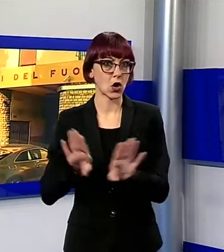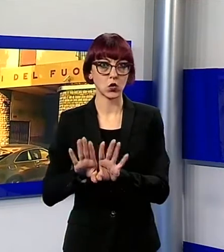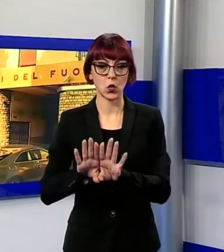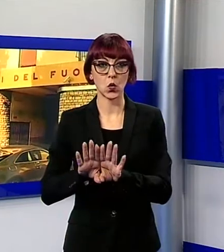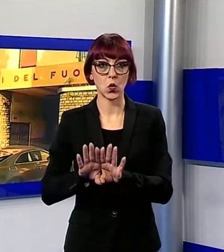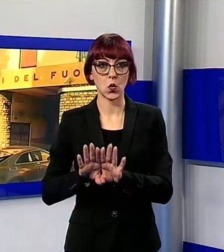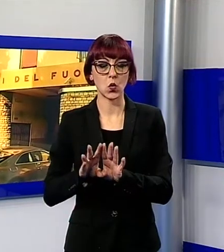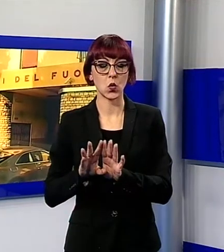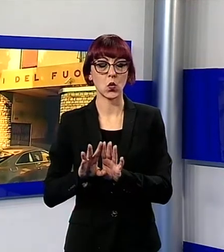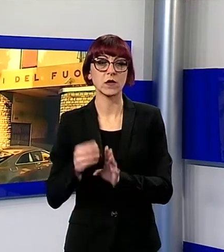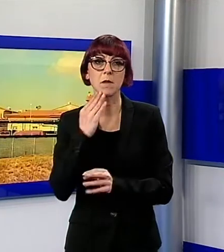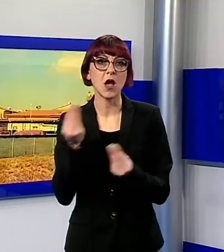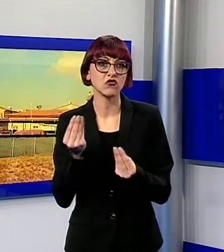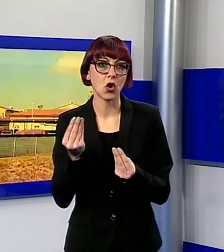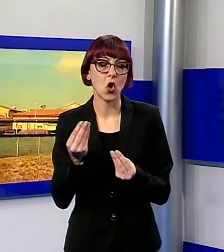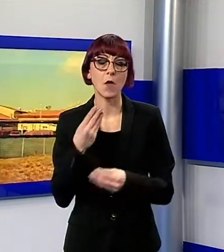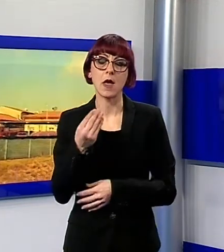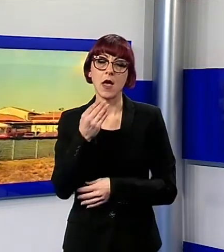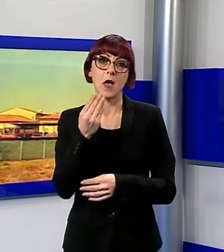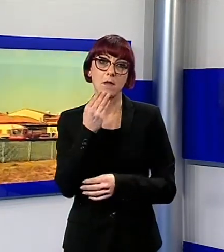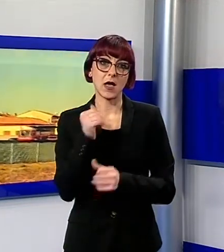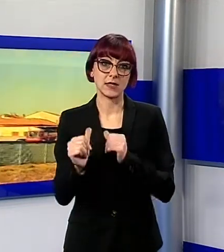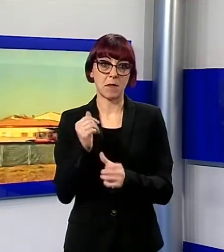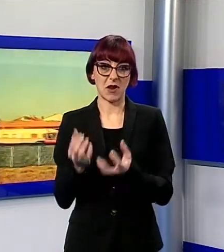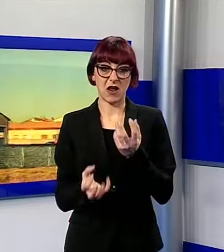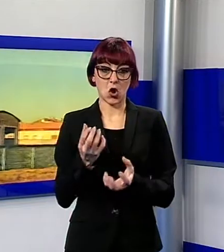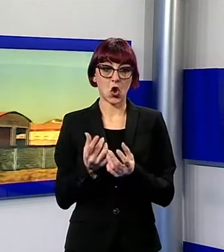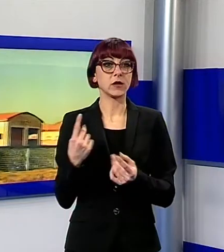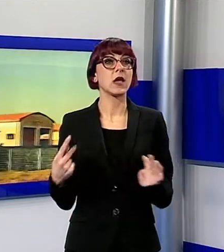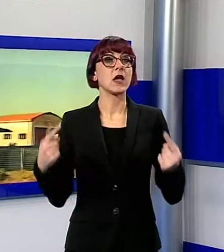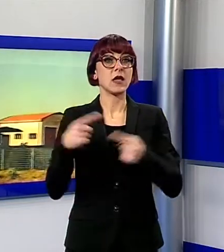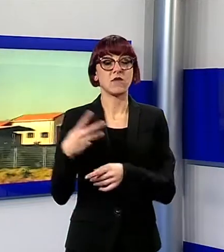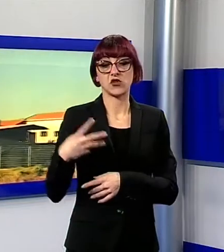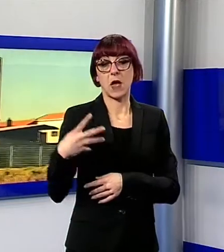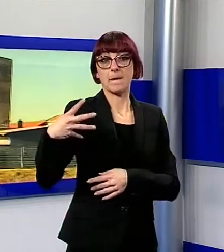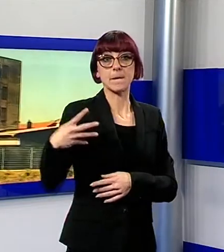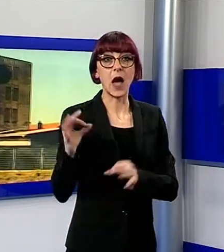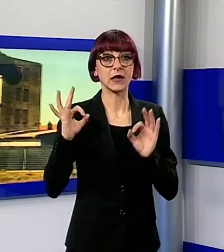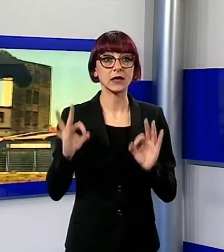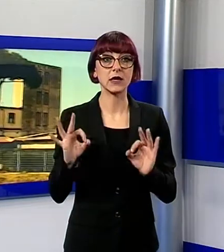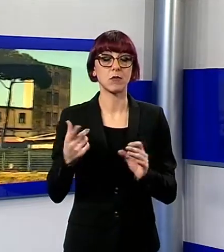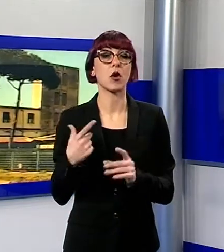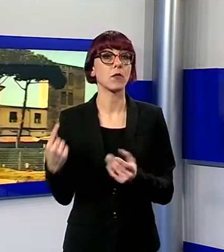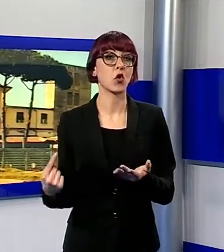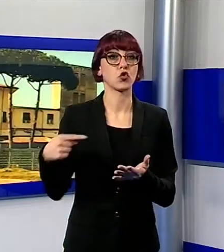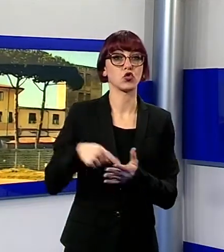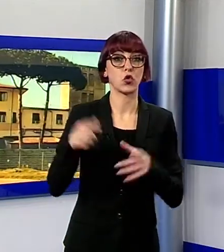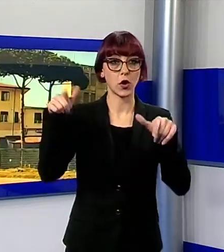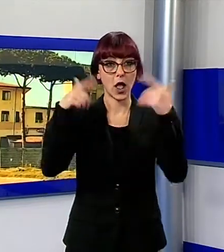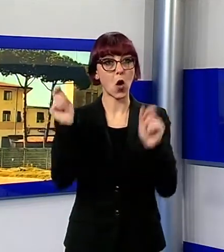A Viareggio la cuoca è di nuovo al lavoro e da martedì scorso è garantito il catering completo, preparazione e somministrazione dei pasti, pulizia e riordino dei